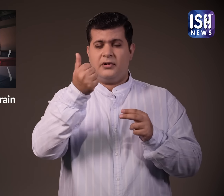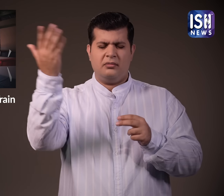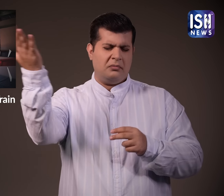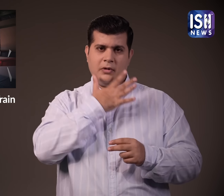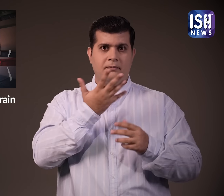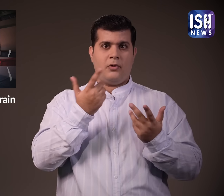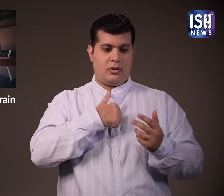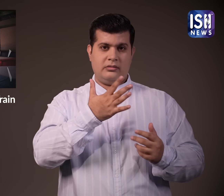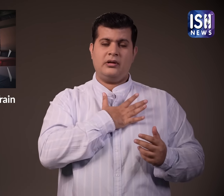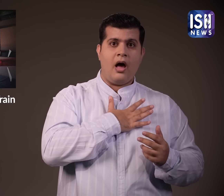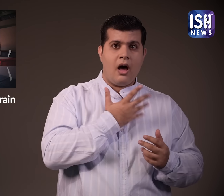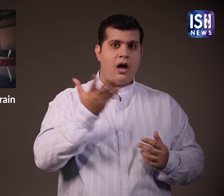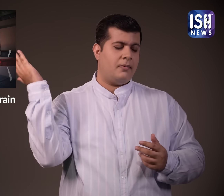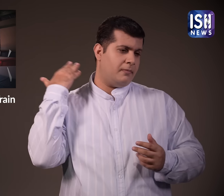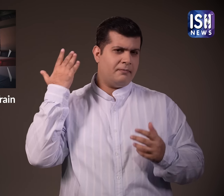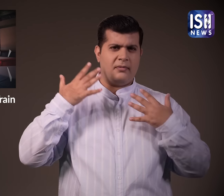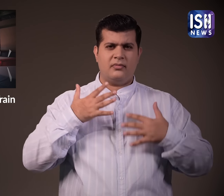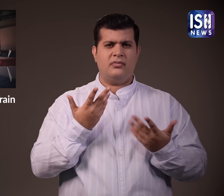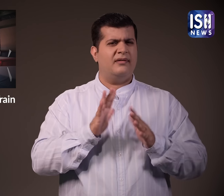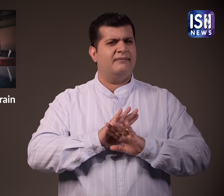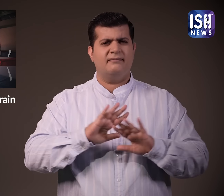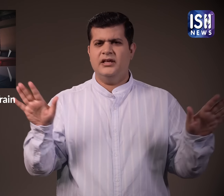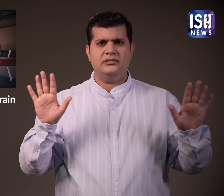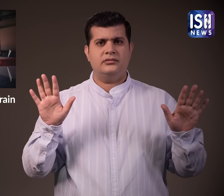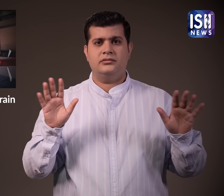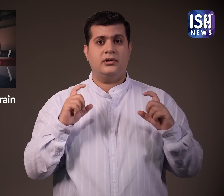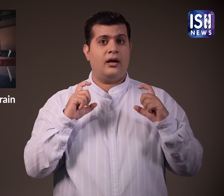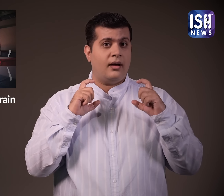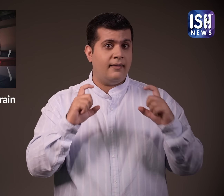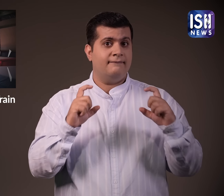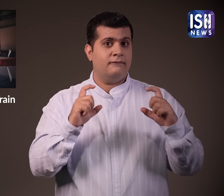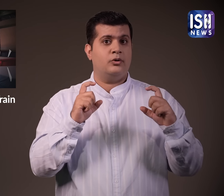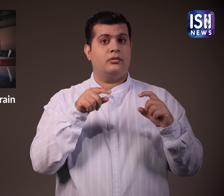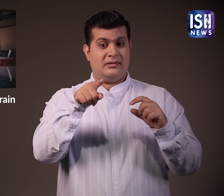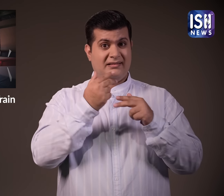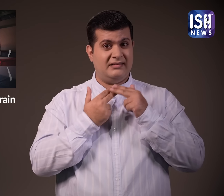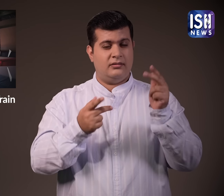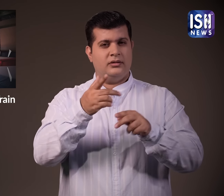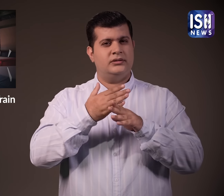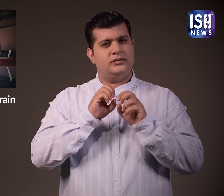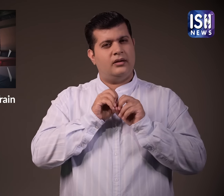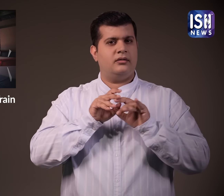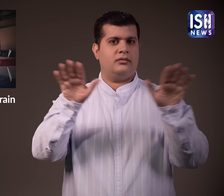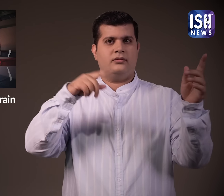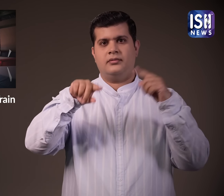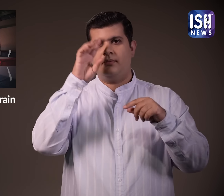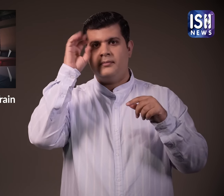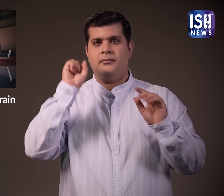छोटी सी गलती गंबीर चोटो और यहां तक की मौत का कारण बन सकती है इसलिए साथान रहे और इस खबर को शेर करना ना बुले